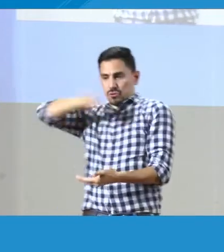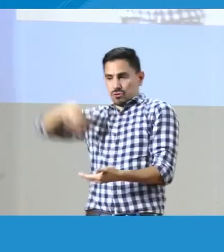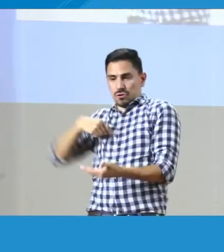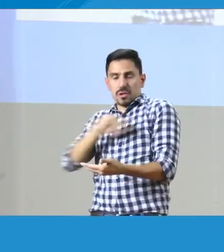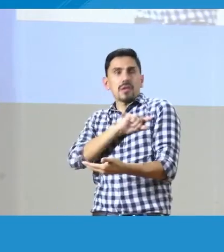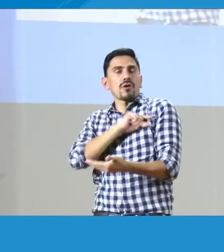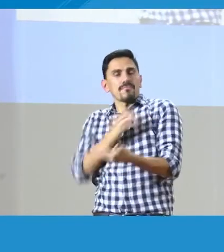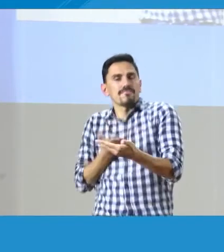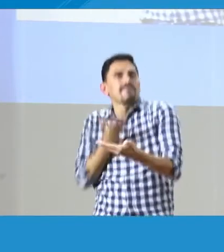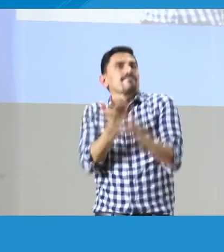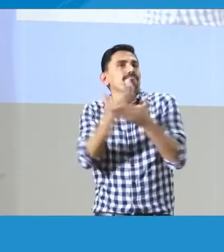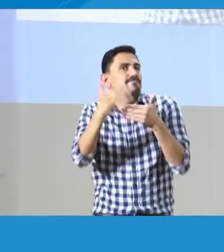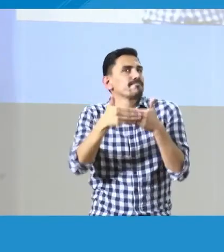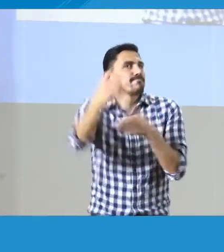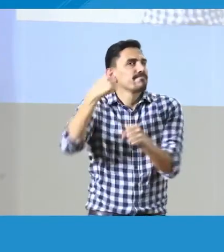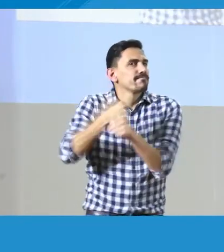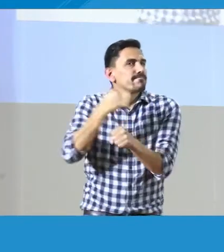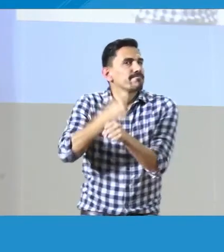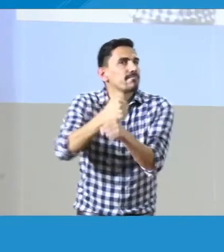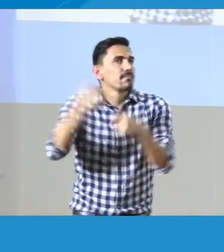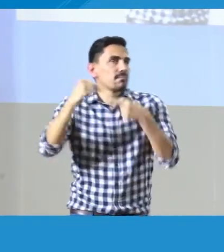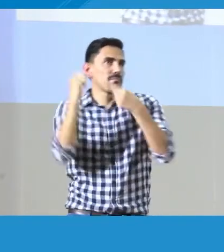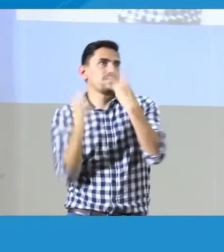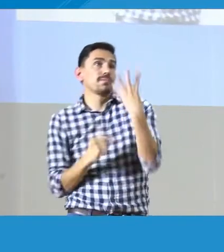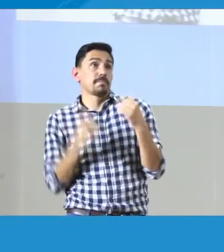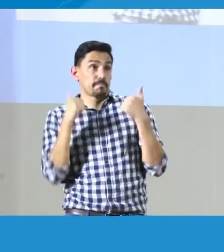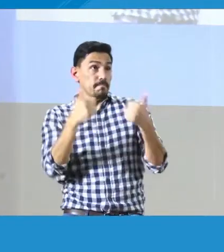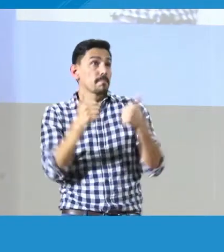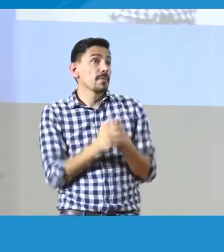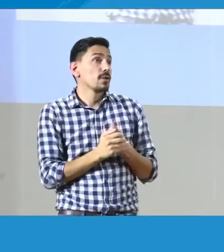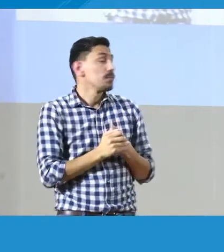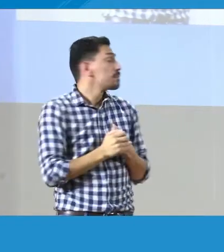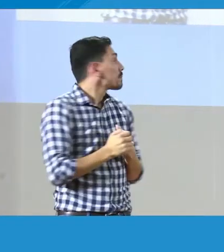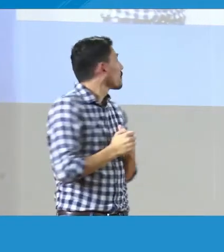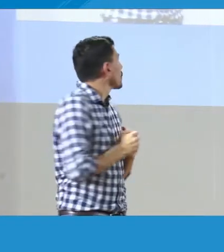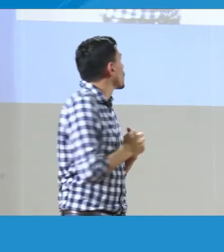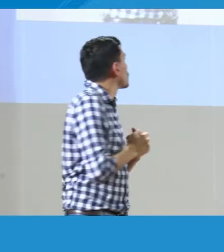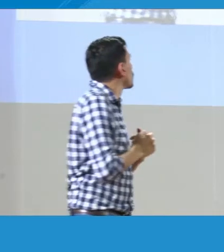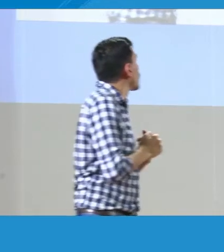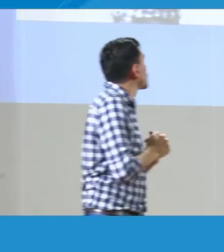cuáles son los retos. Desde el INSOR tenemos una propuesta de trabajo desde cuatro ejes.